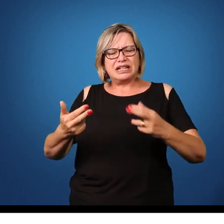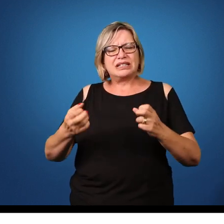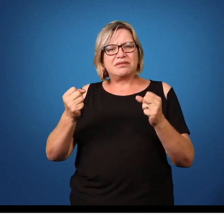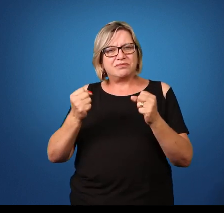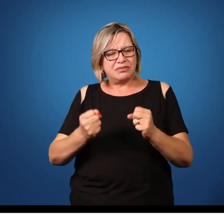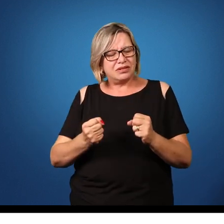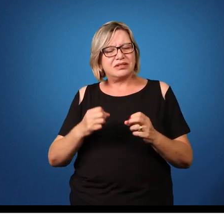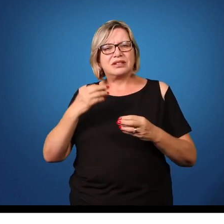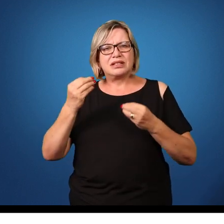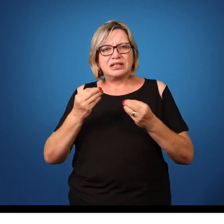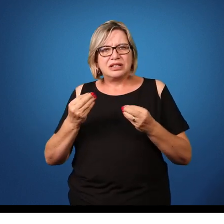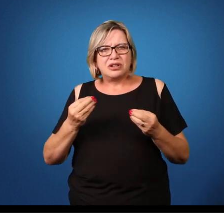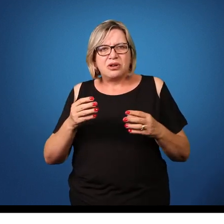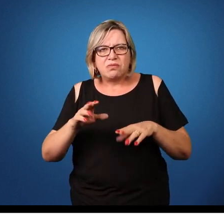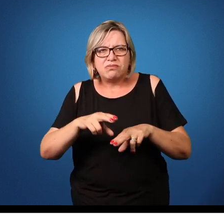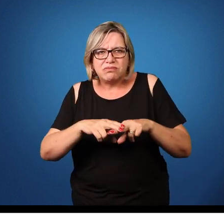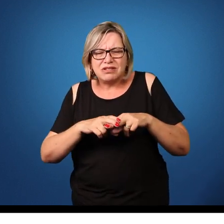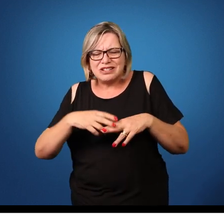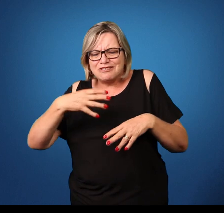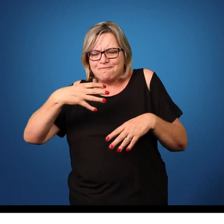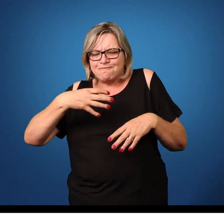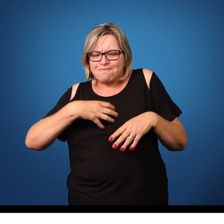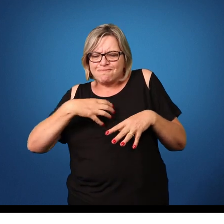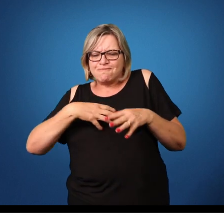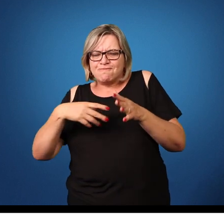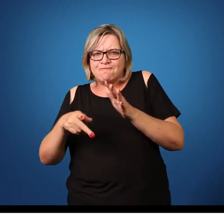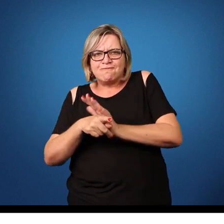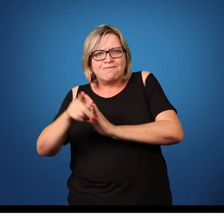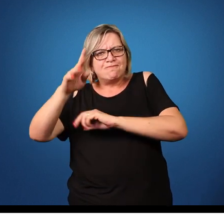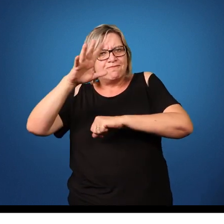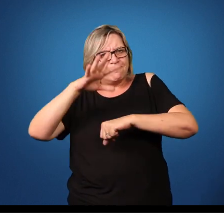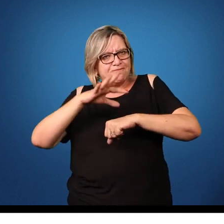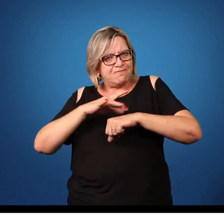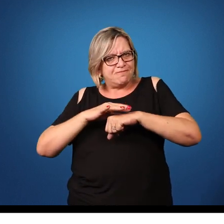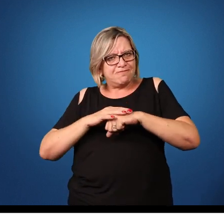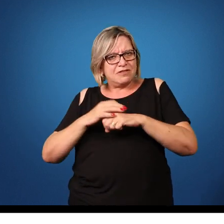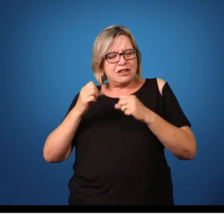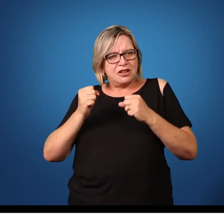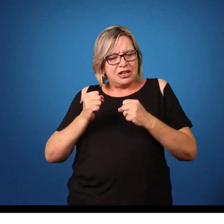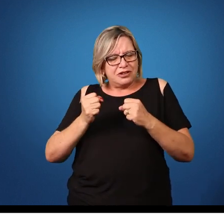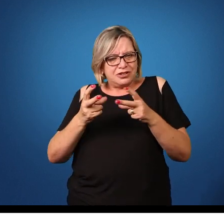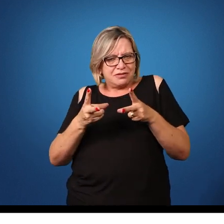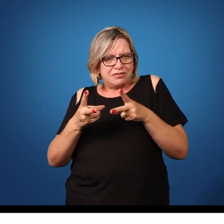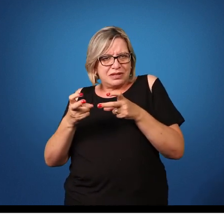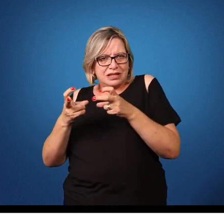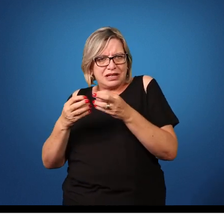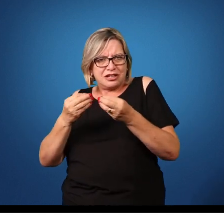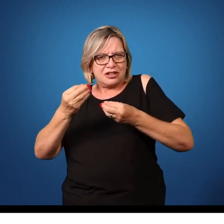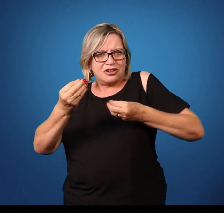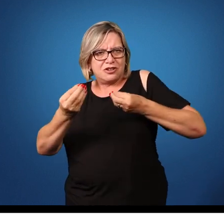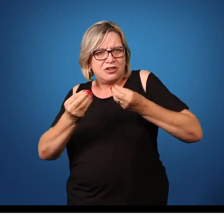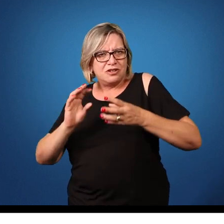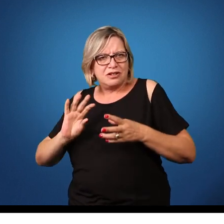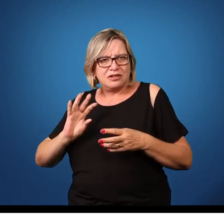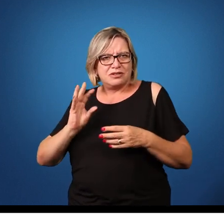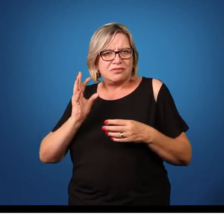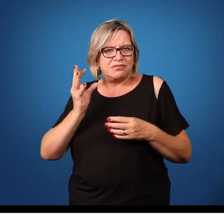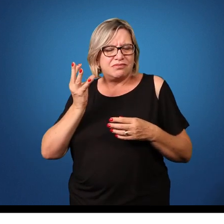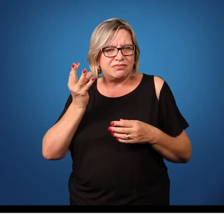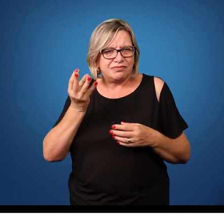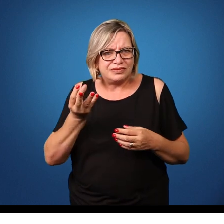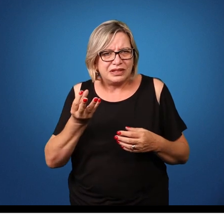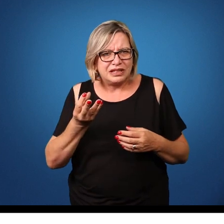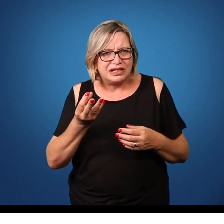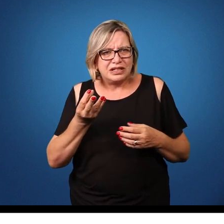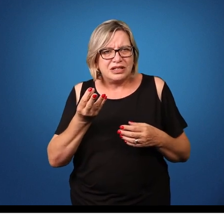Por conta disso, os sintomas são relacionados a essa capacidade de migração desse verme no corpo do hospedeiro.